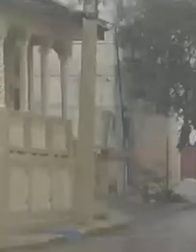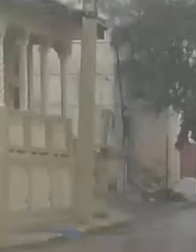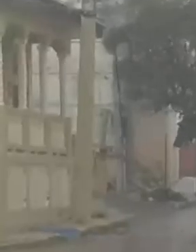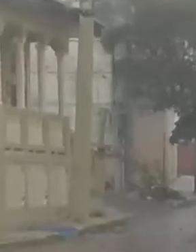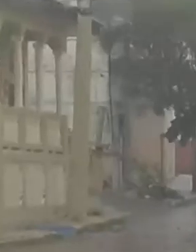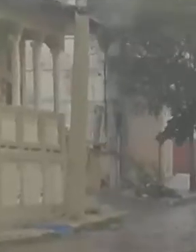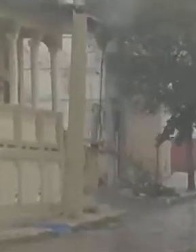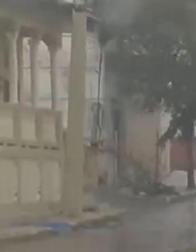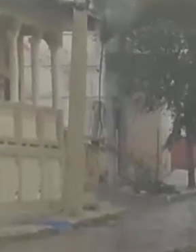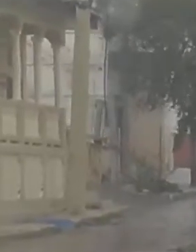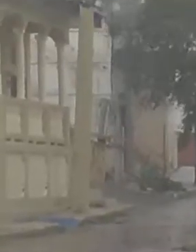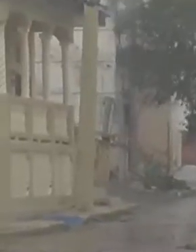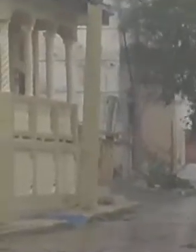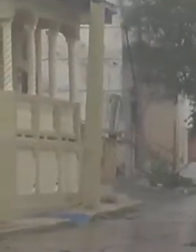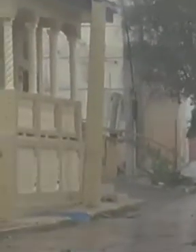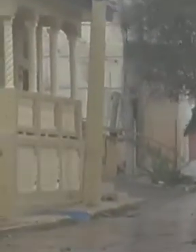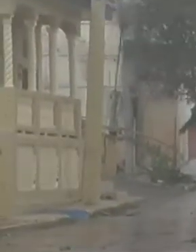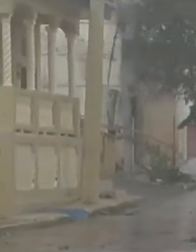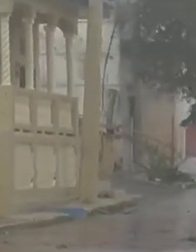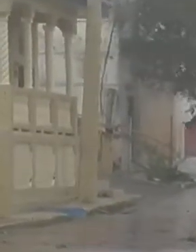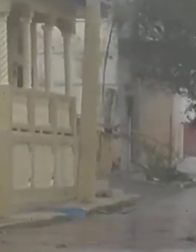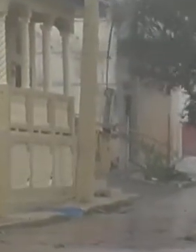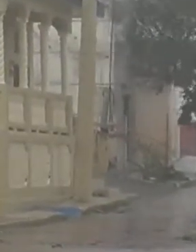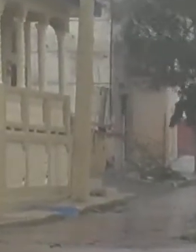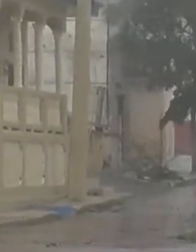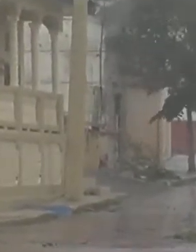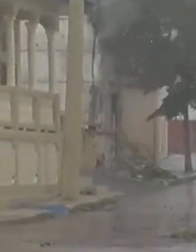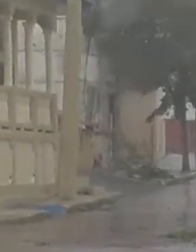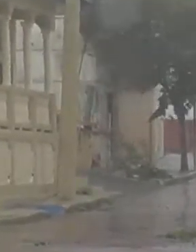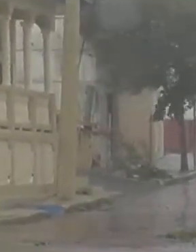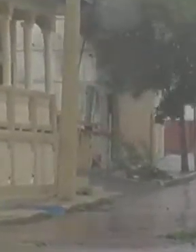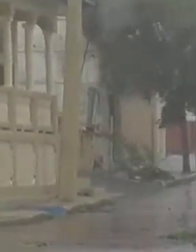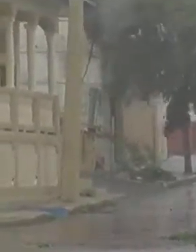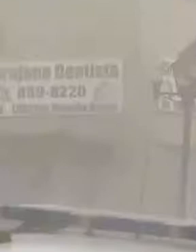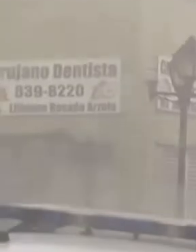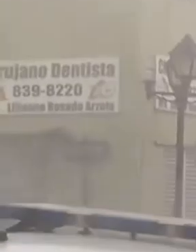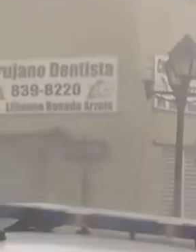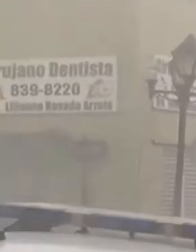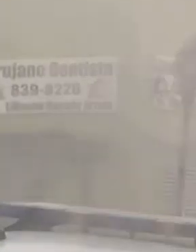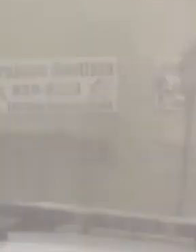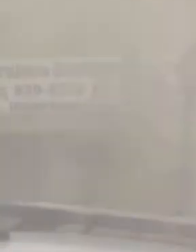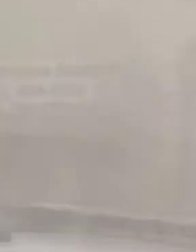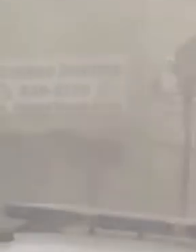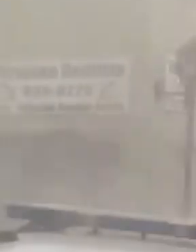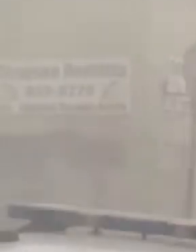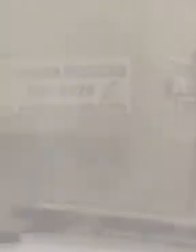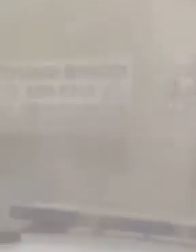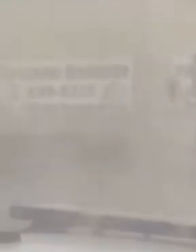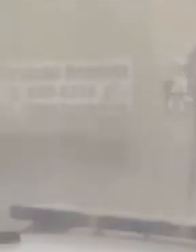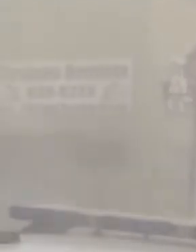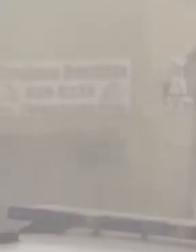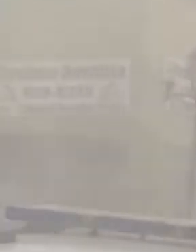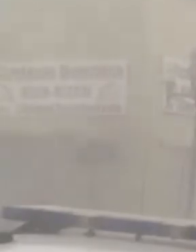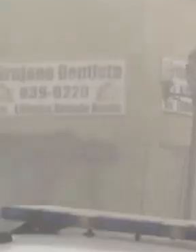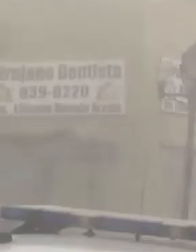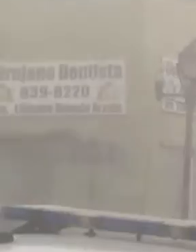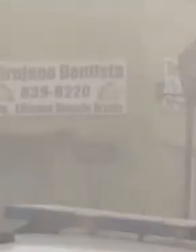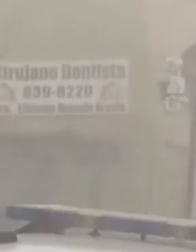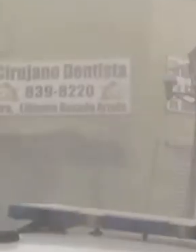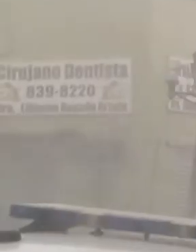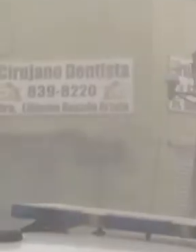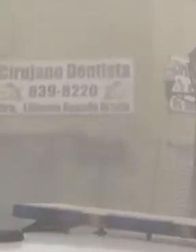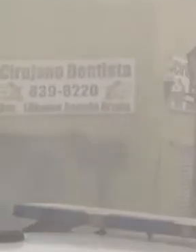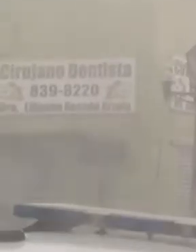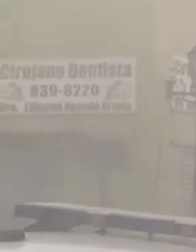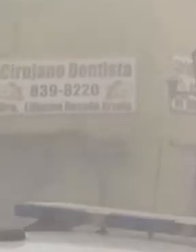El huracán María ciertamente nos sirvió de lección y a casi dos años después de su devastador paso, hoy podemos